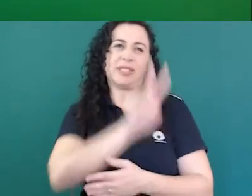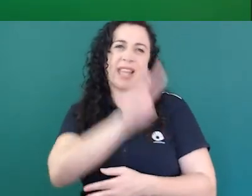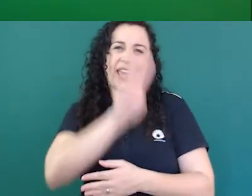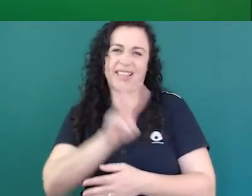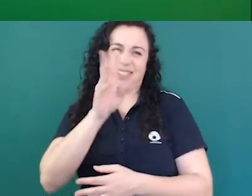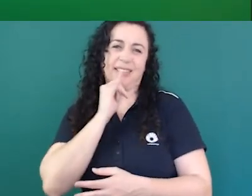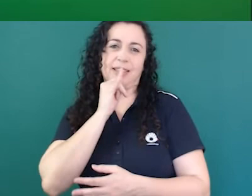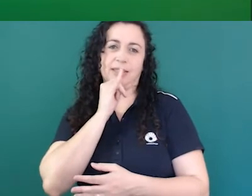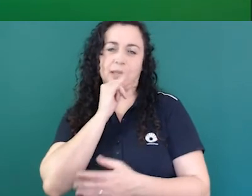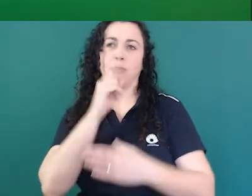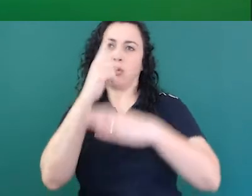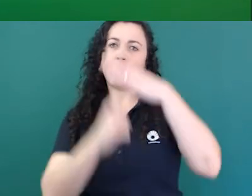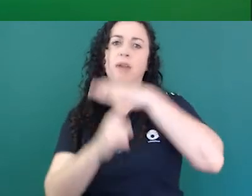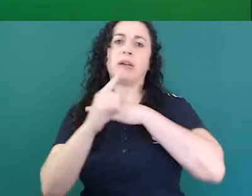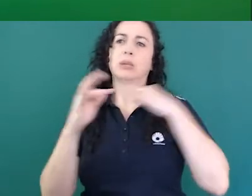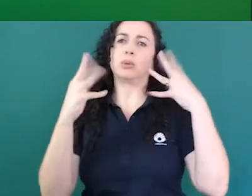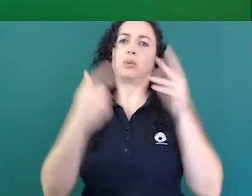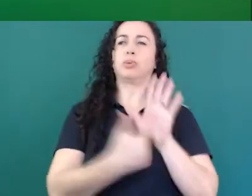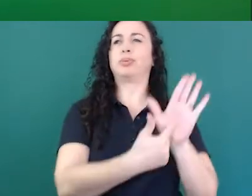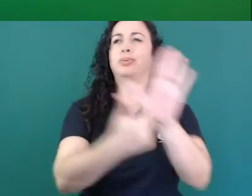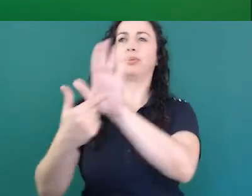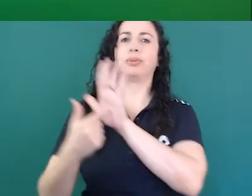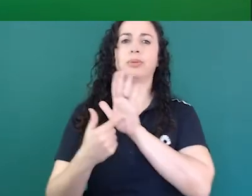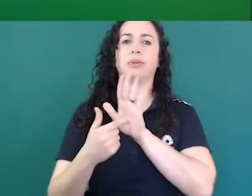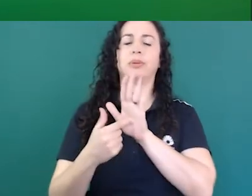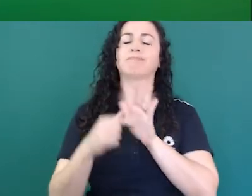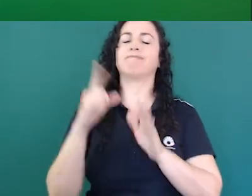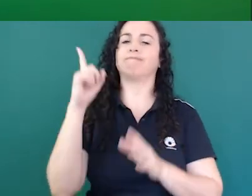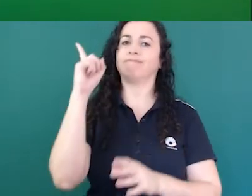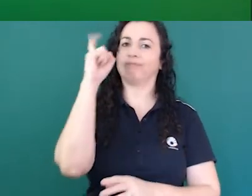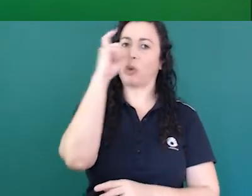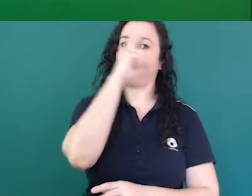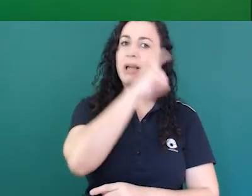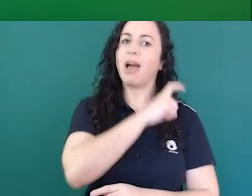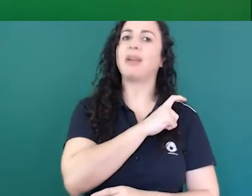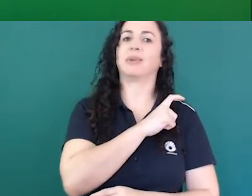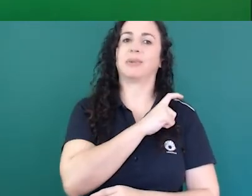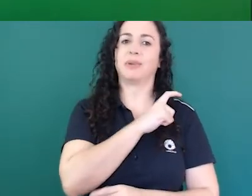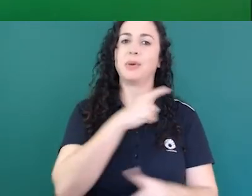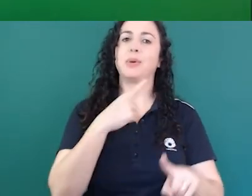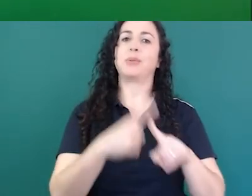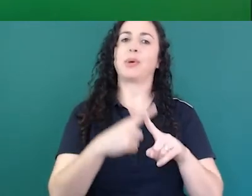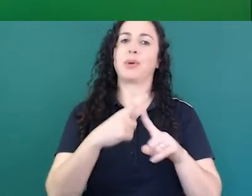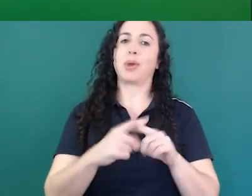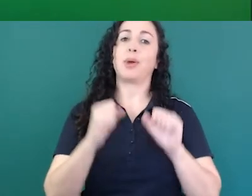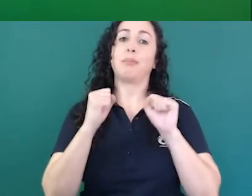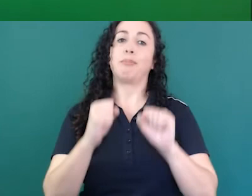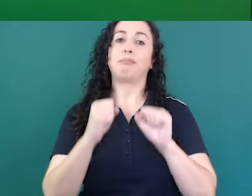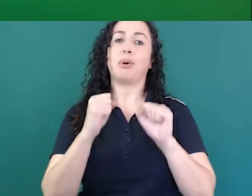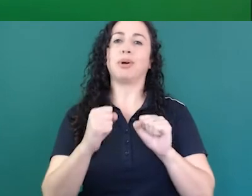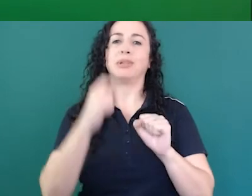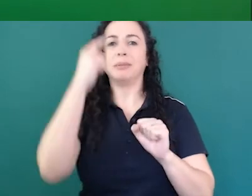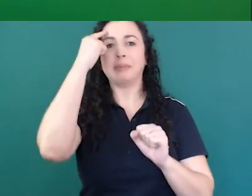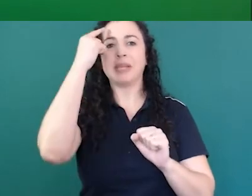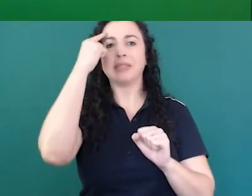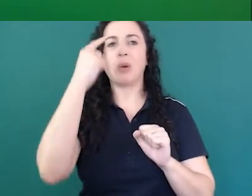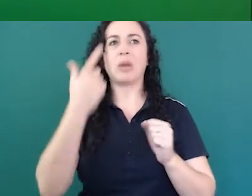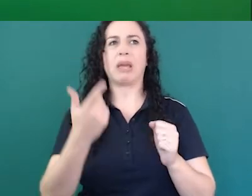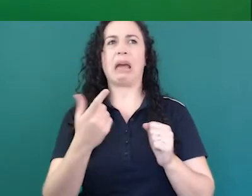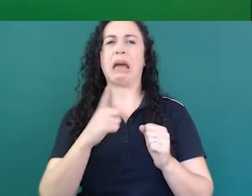por quê? porque pode causar uma má impressão uma falsa expectativa expectativa negativa